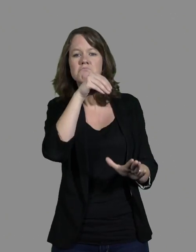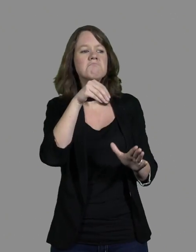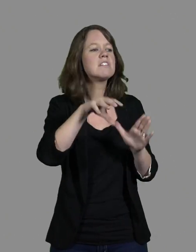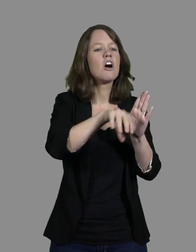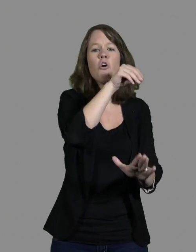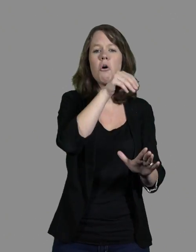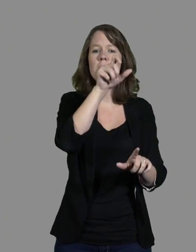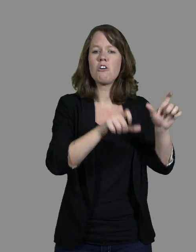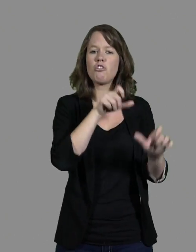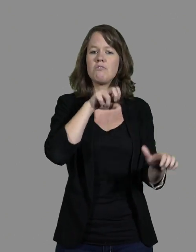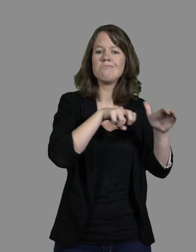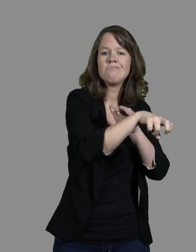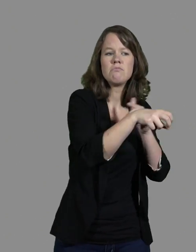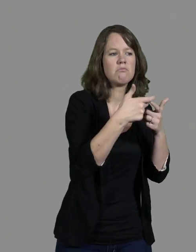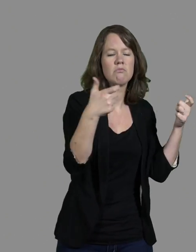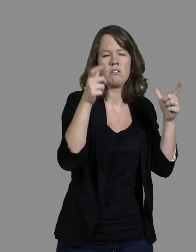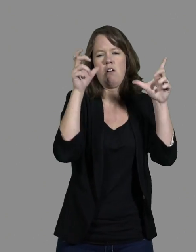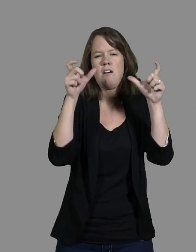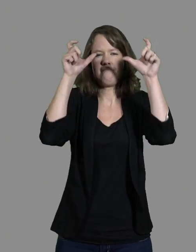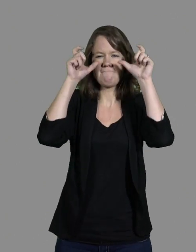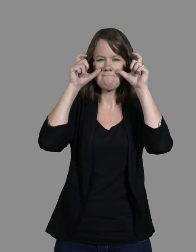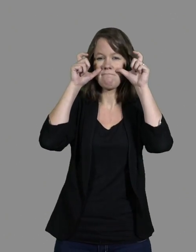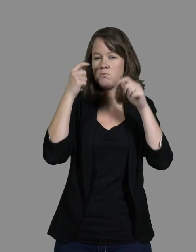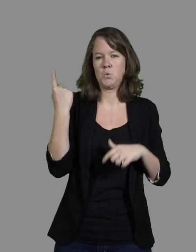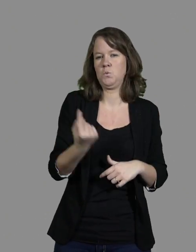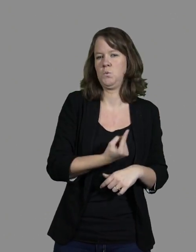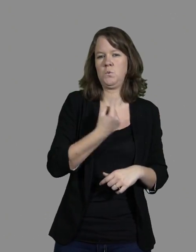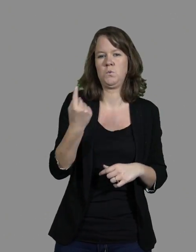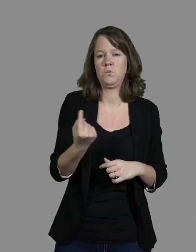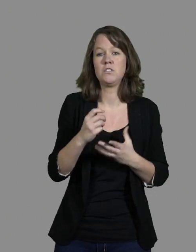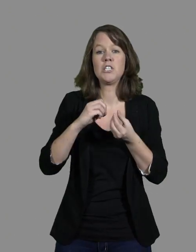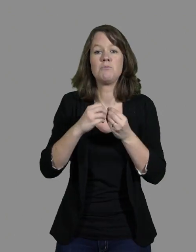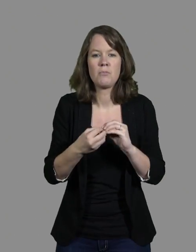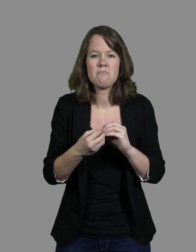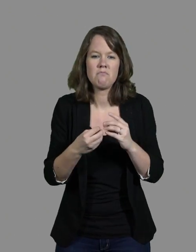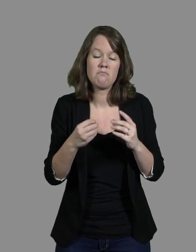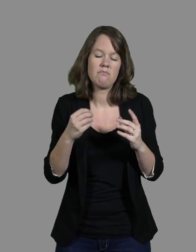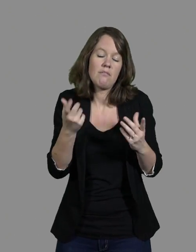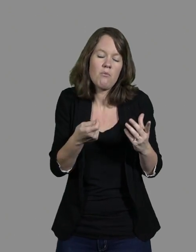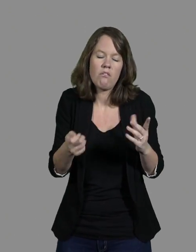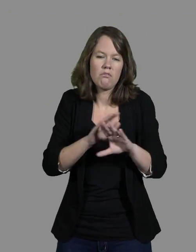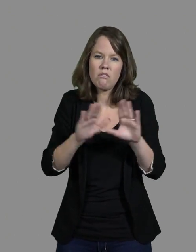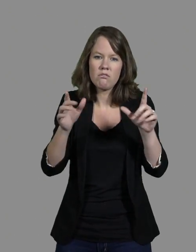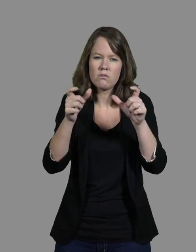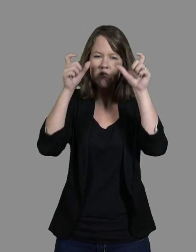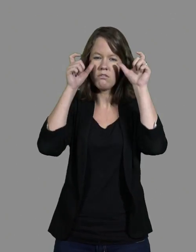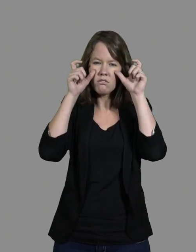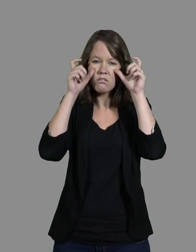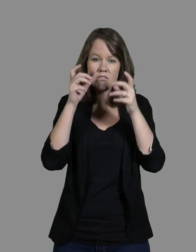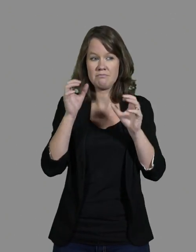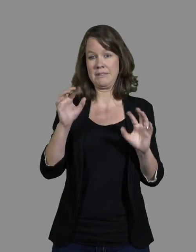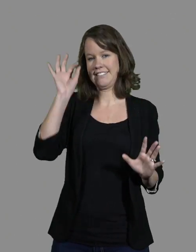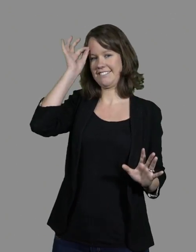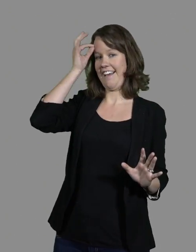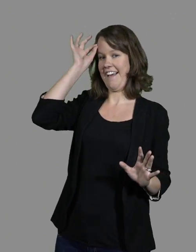Voilà. Plus j'ai mes lunettes, plus je retarde la maladie. surtout, ça fait star d'avoir mes lunettes.